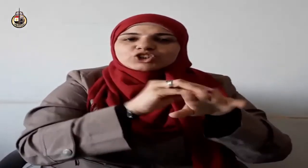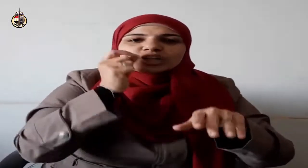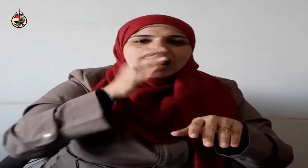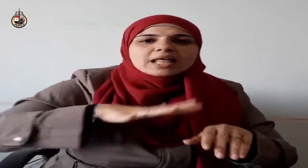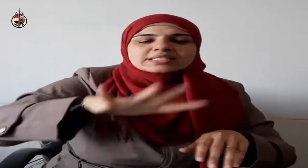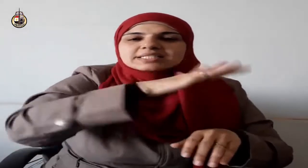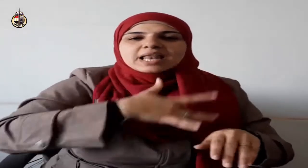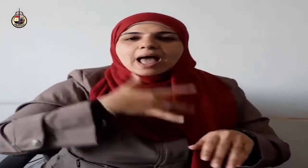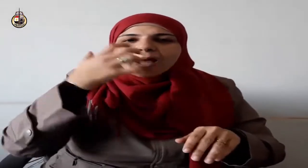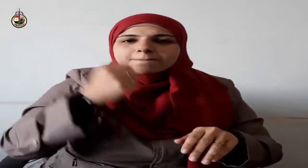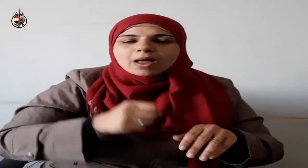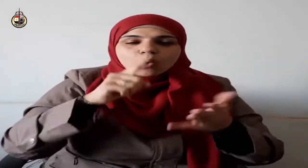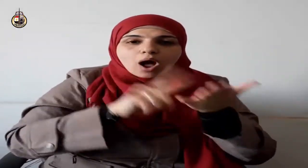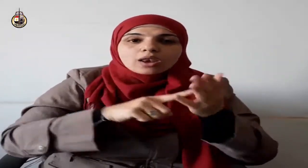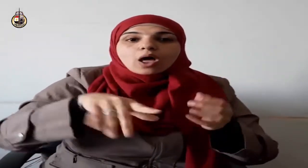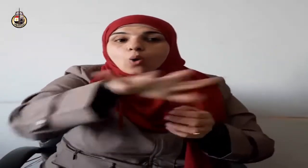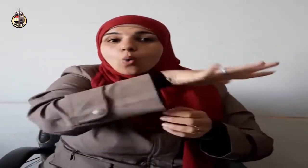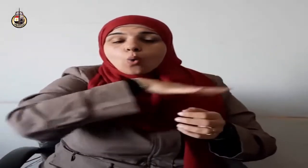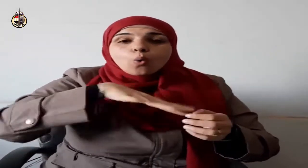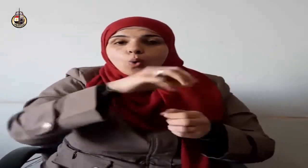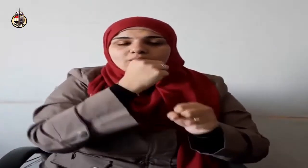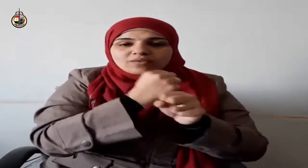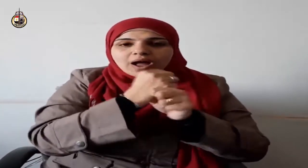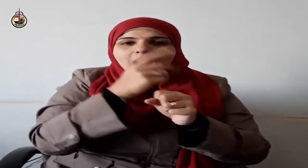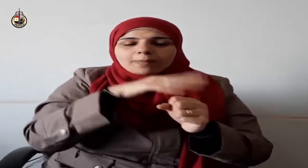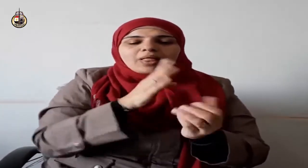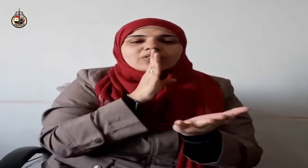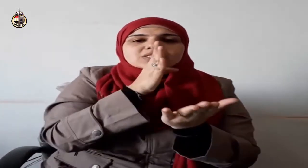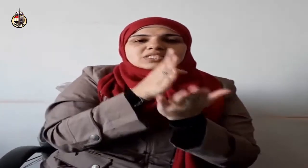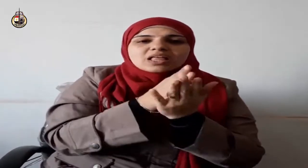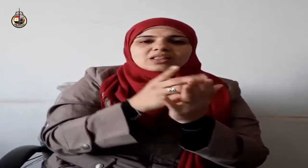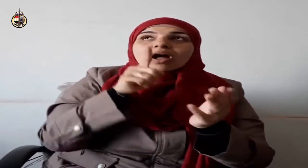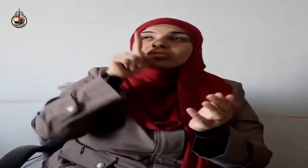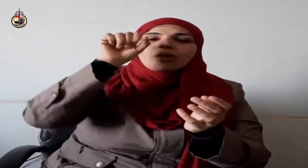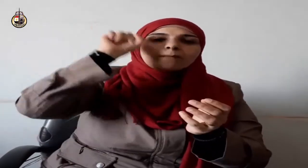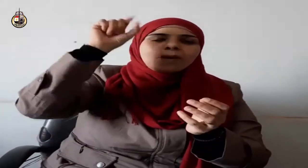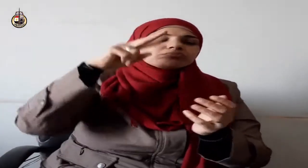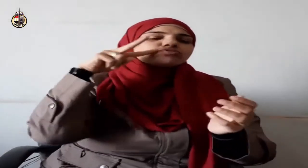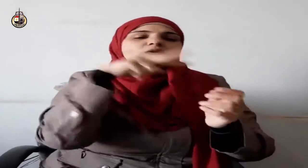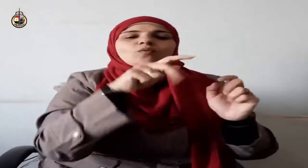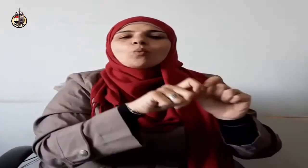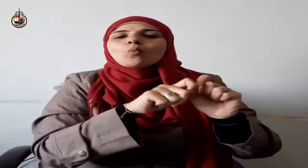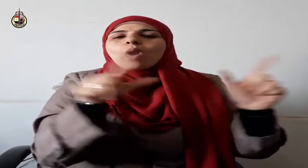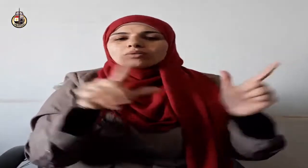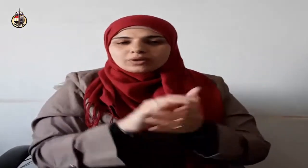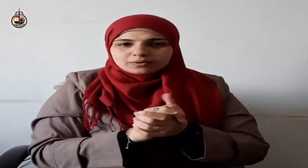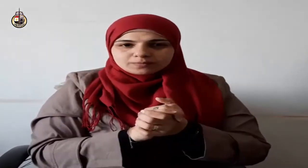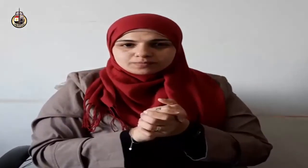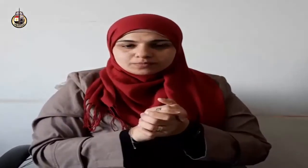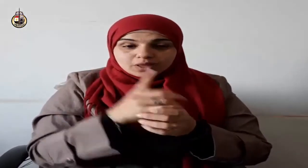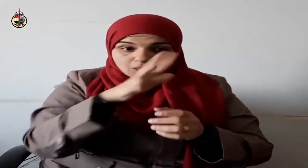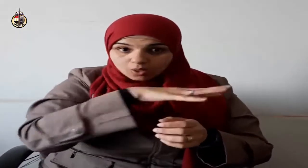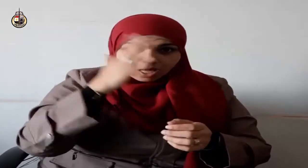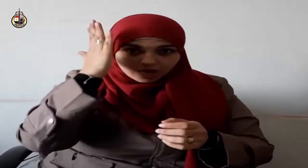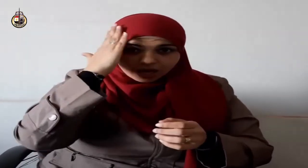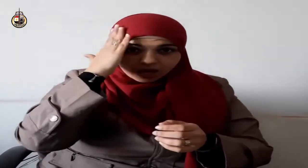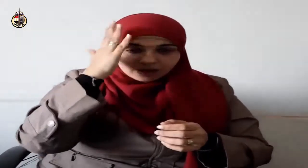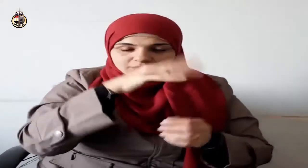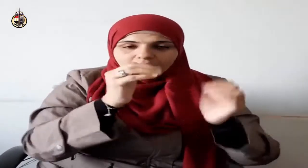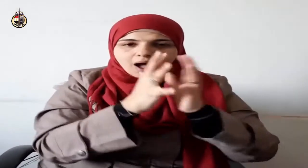وقوله سبحانه واصطنعتك لنفسي وقوله جل شأنه لنبيه